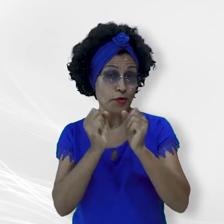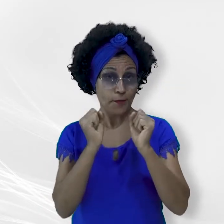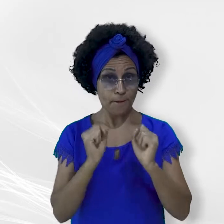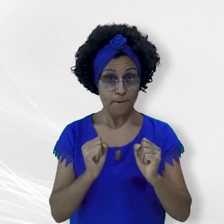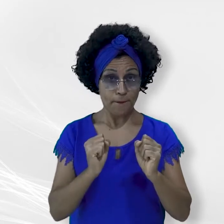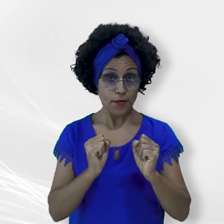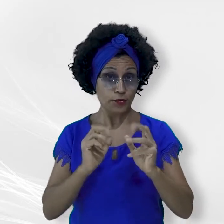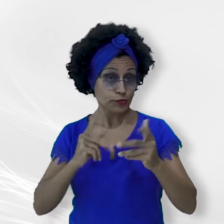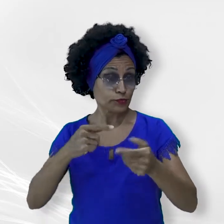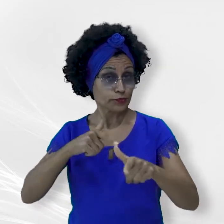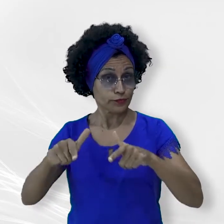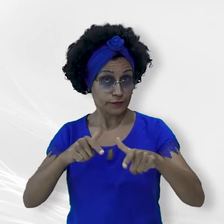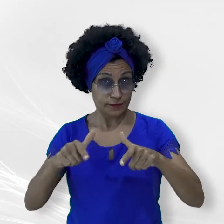providências adotadas pela rede.